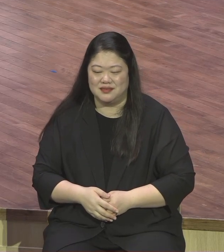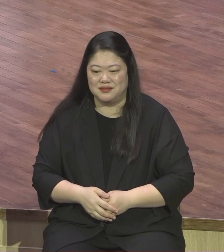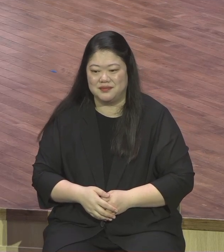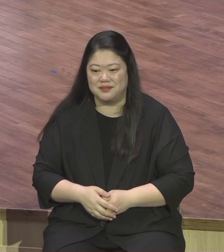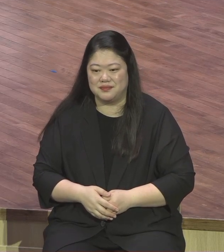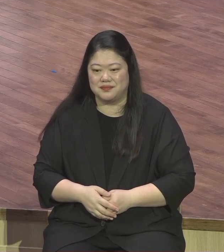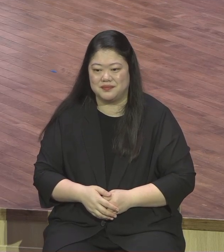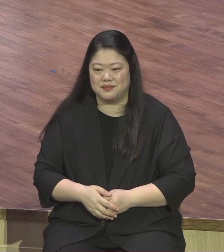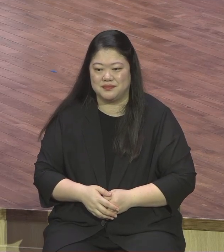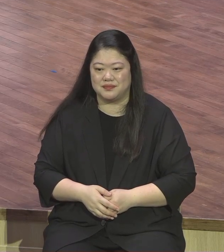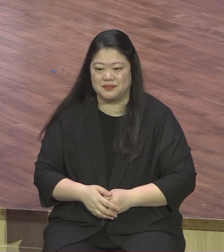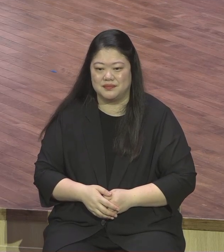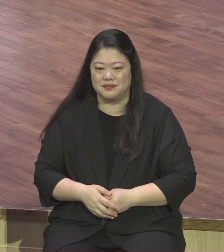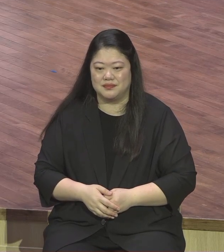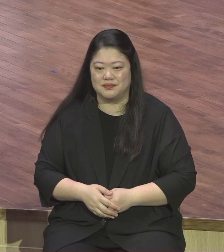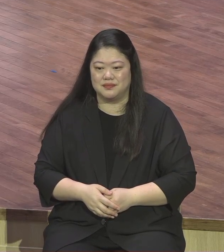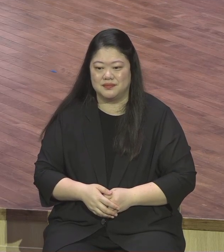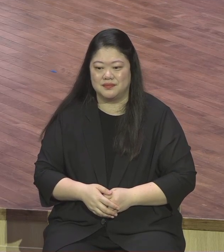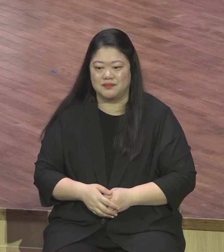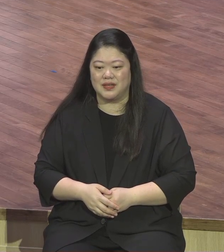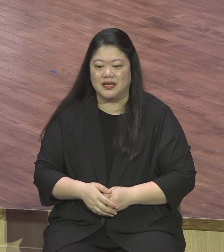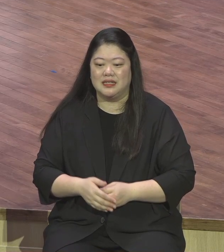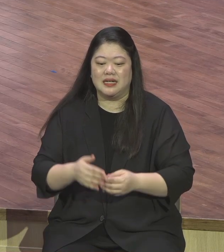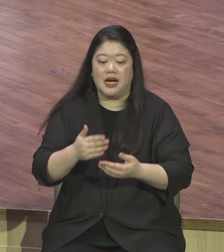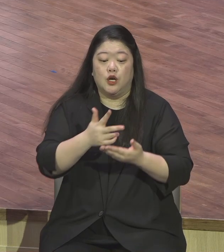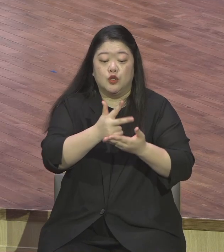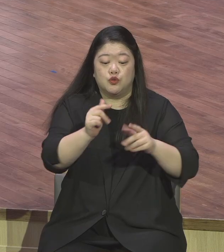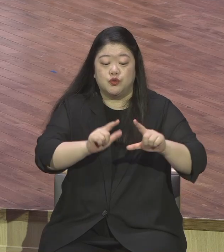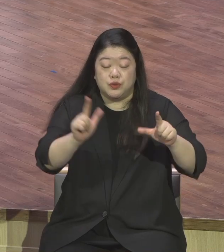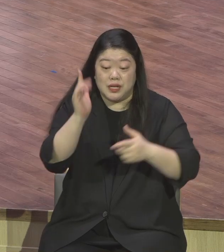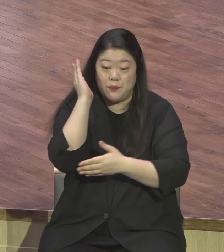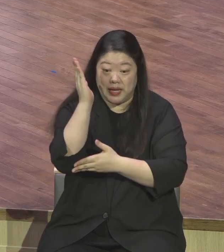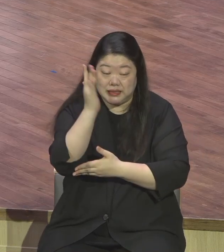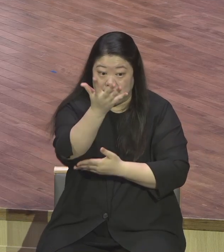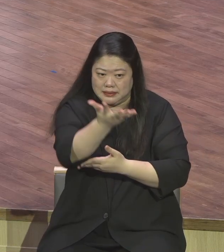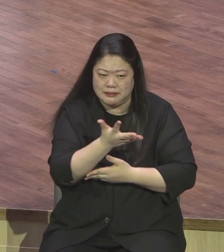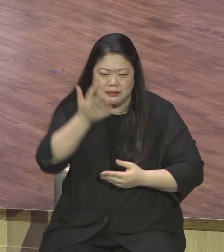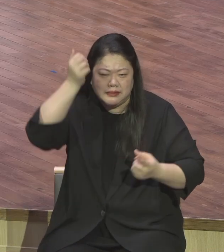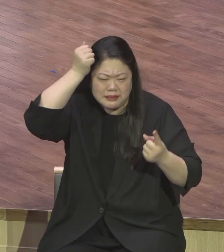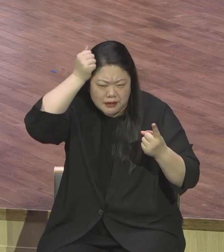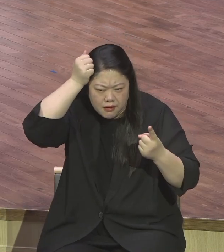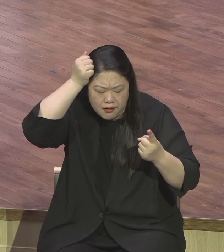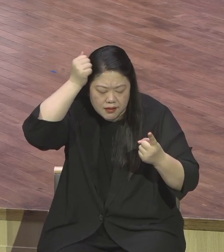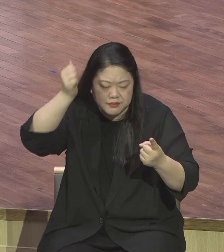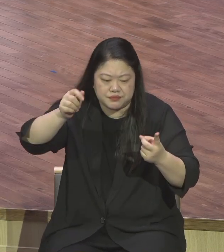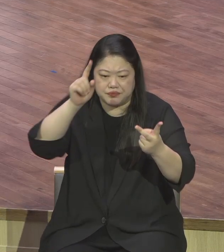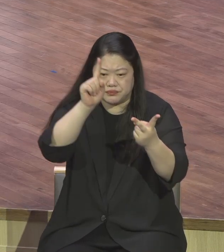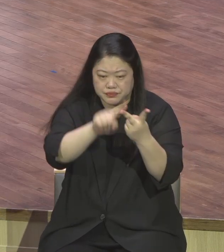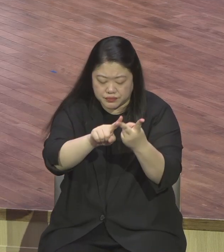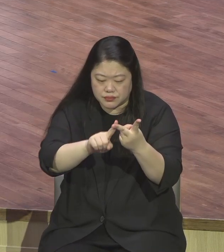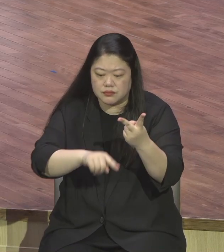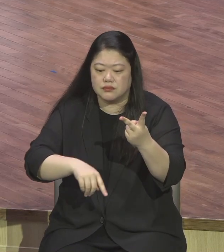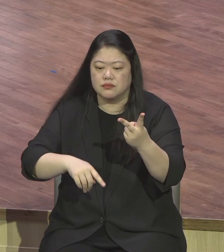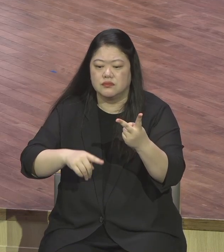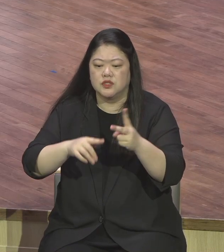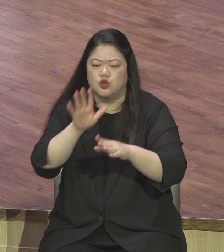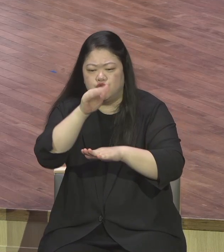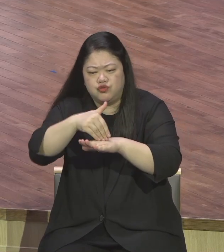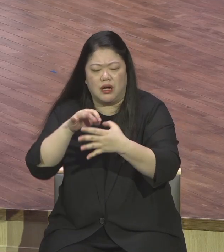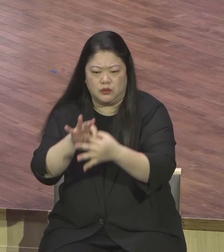그래서 강당 흐름을 타고 매세히 쌓고 어느 집사님하고 하루 종일 일주일에 몇 번씩 듣는 다시 어색 번씩 일주일에